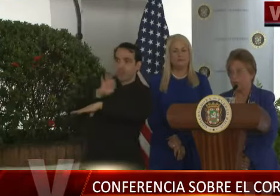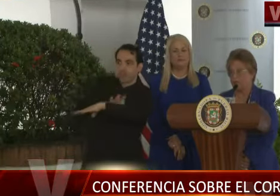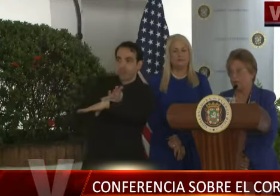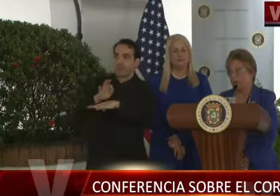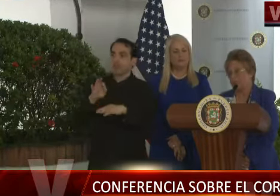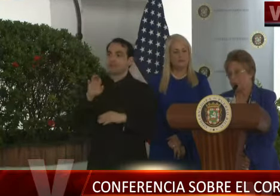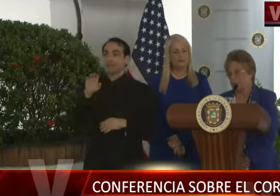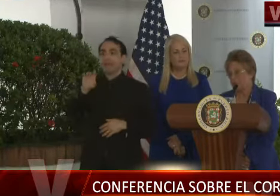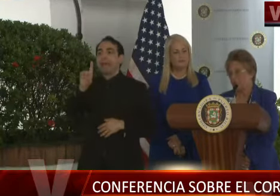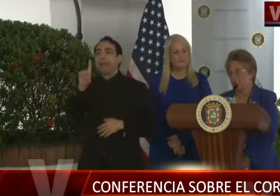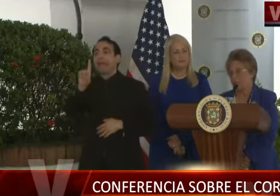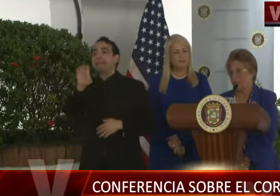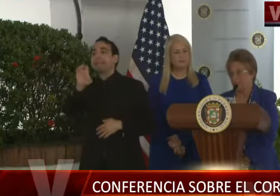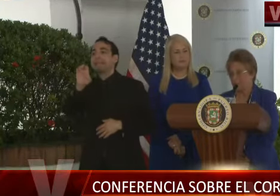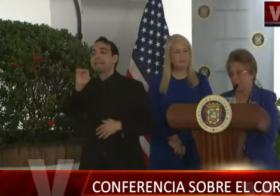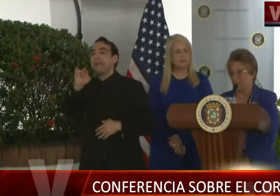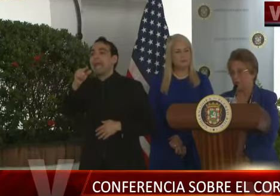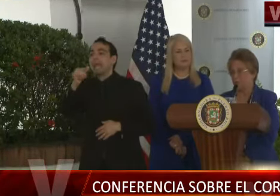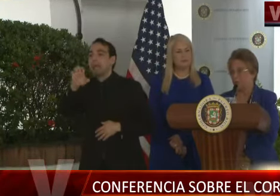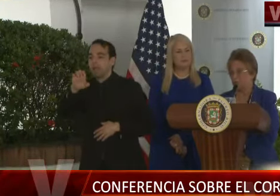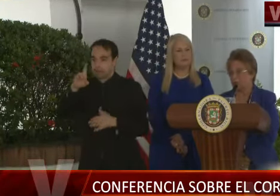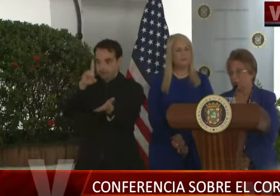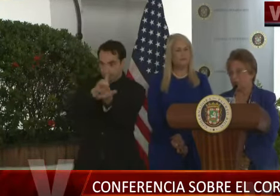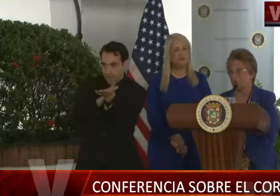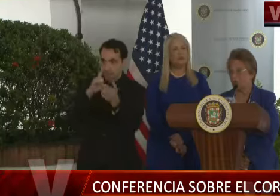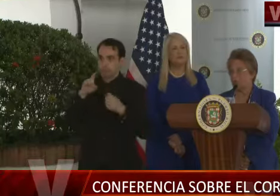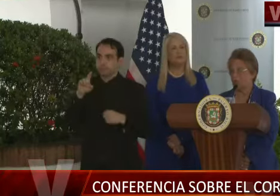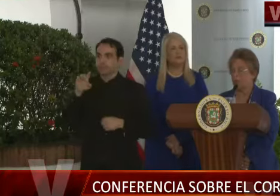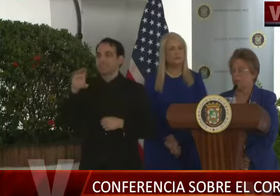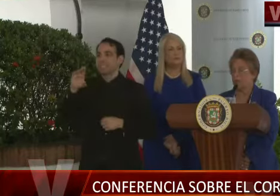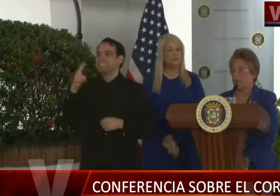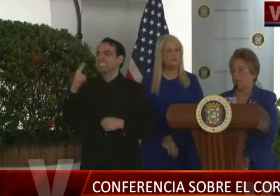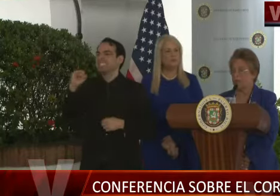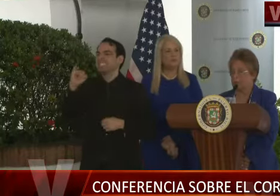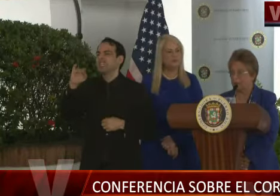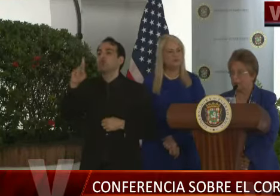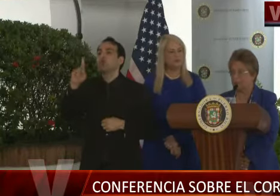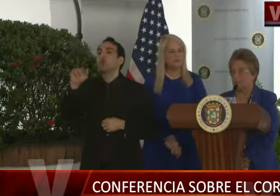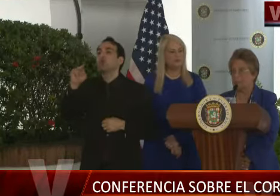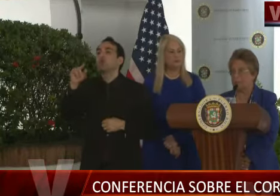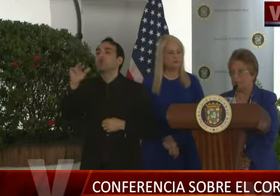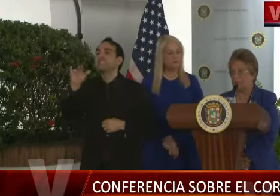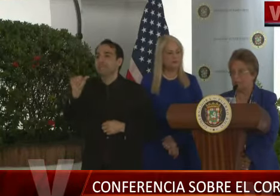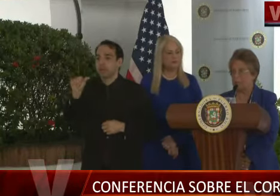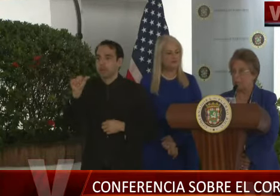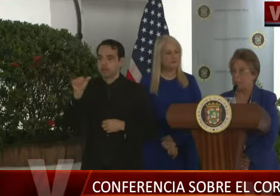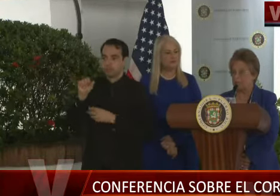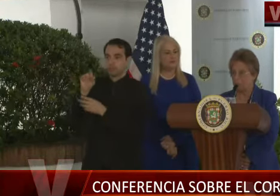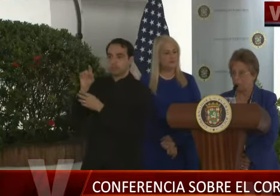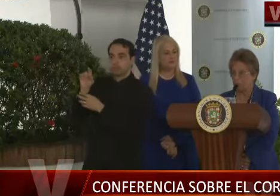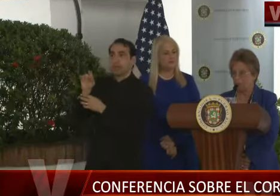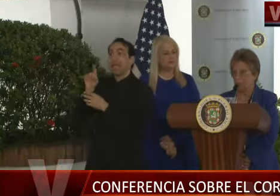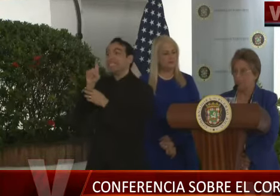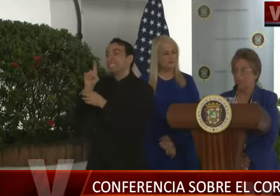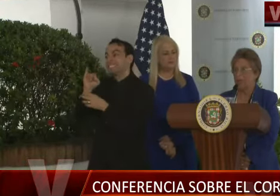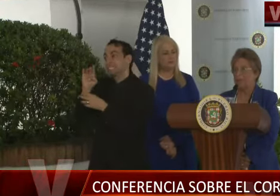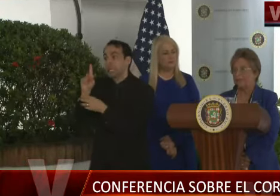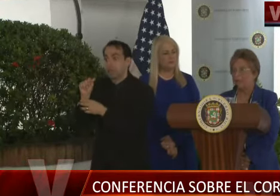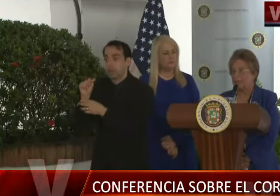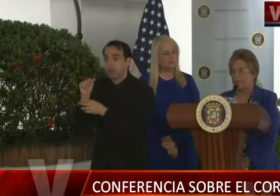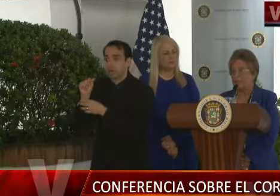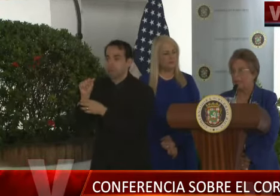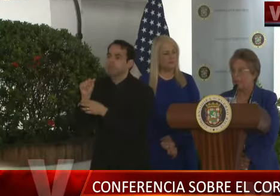o zika, sabemos que en el momento no tenemos en el ambiente zika y chikungunya.